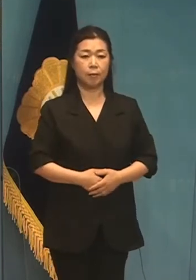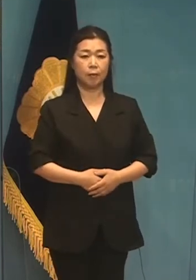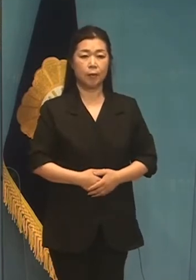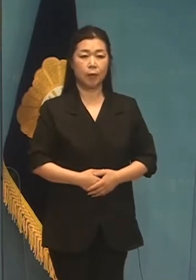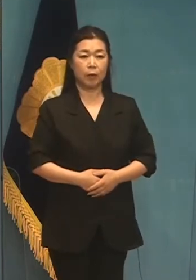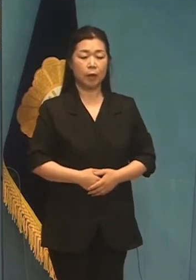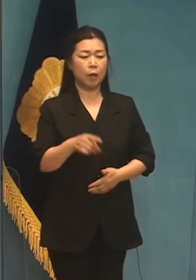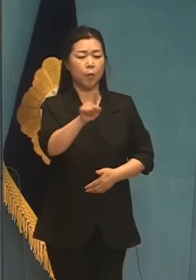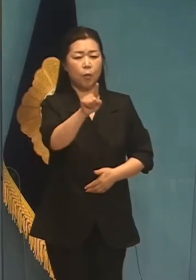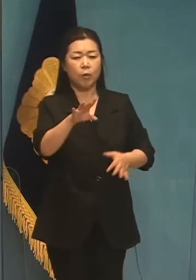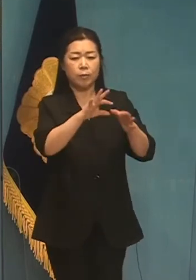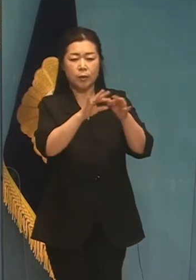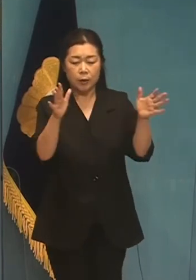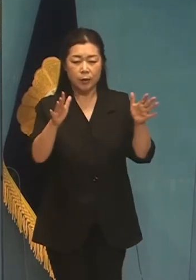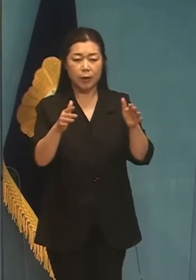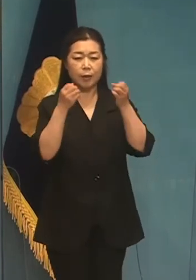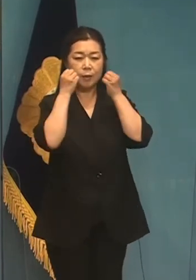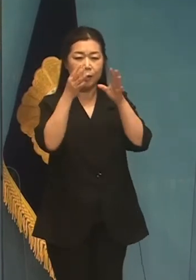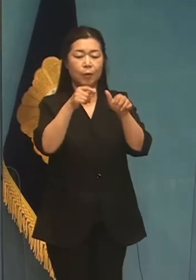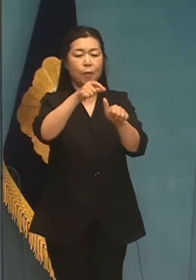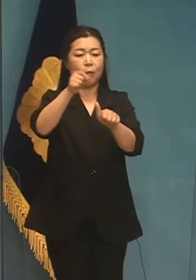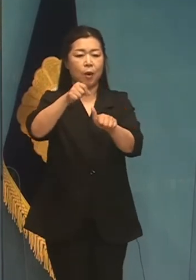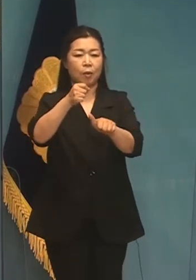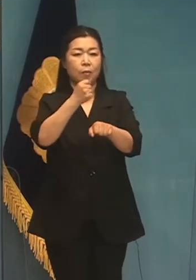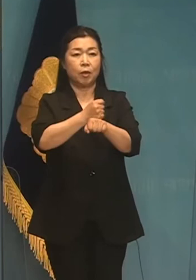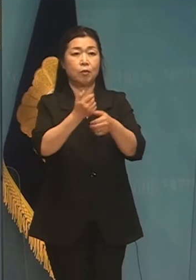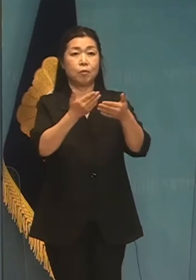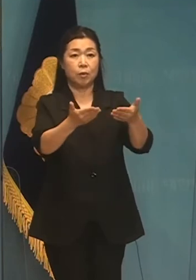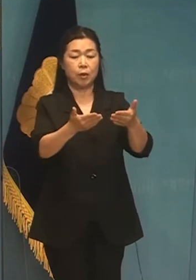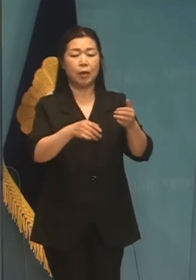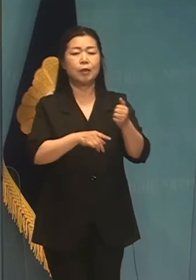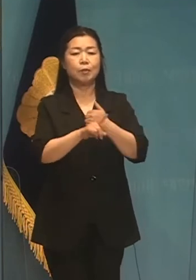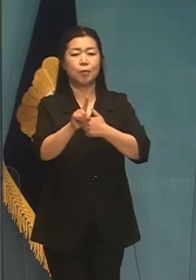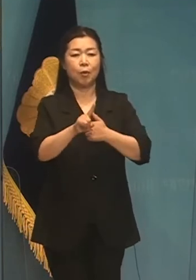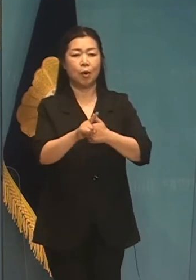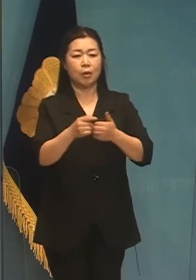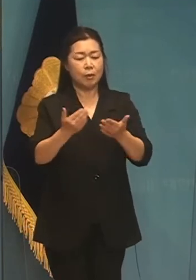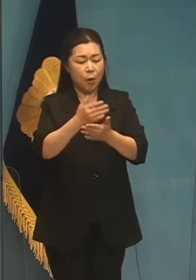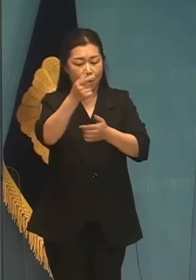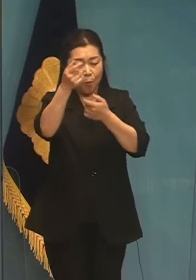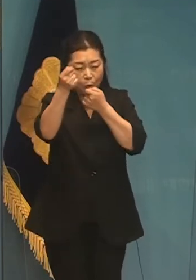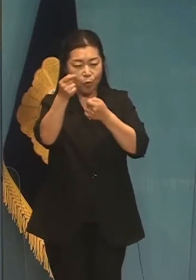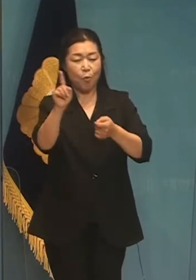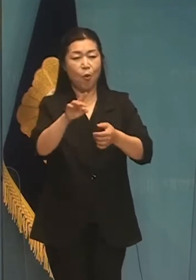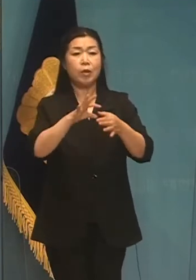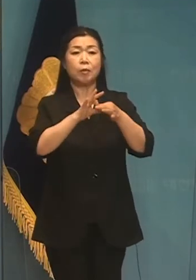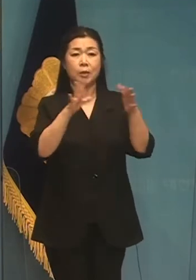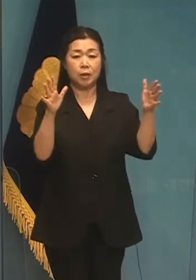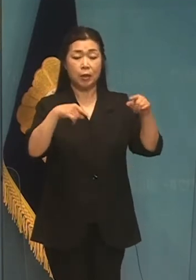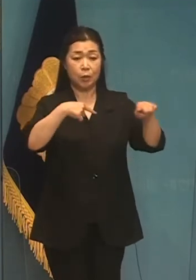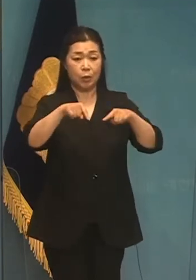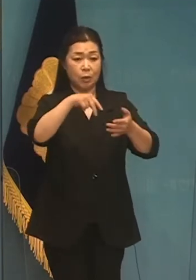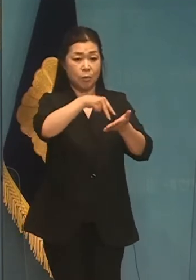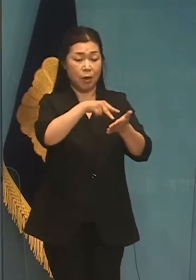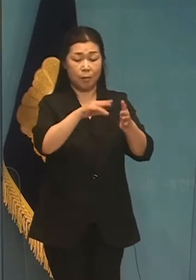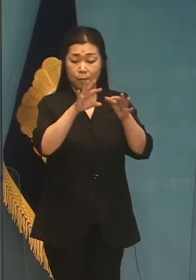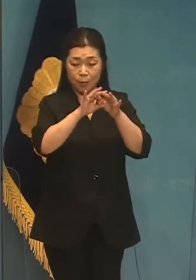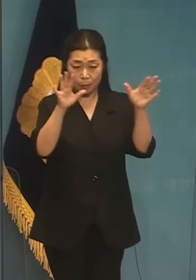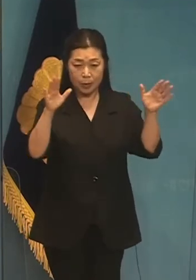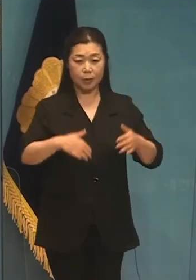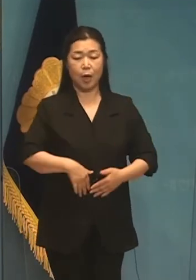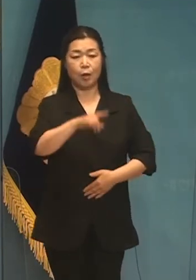망라하는 인사 대탄평원정부를 구성하겠습니다. 진보와 보수 등 정치적 입장과 상관없이